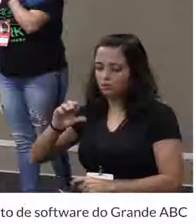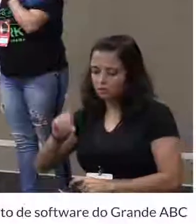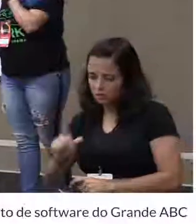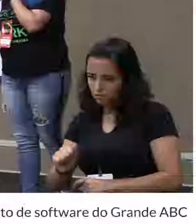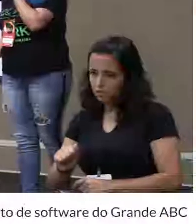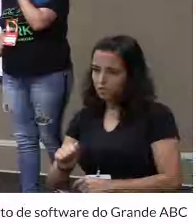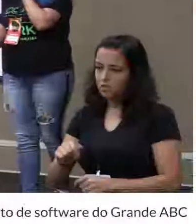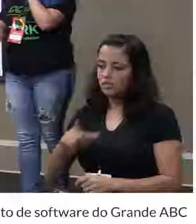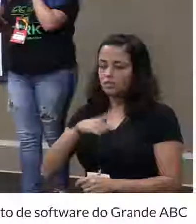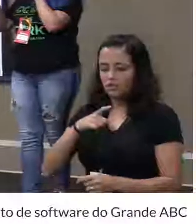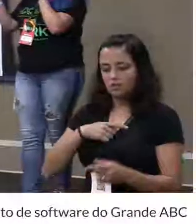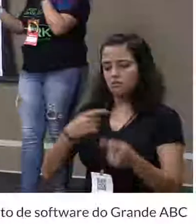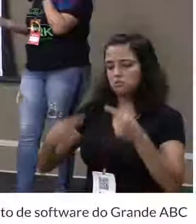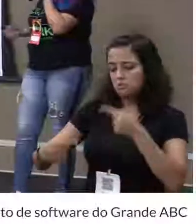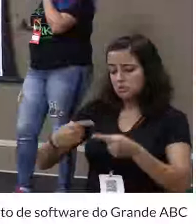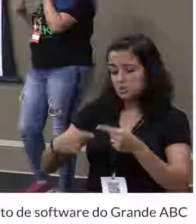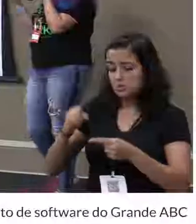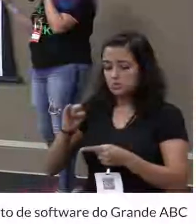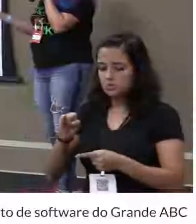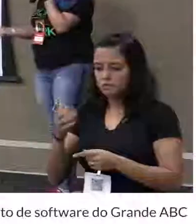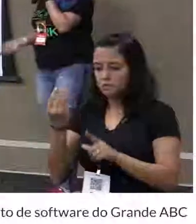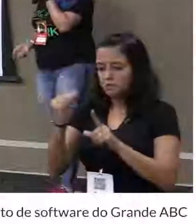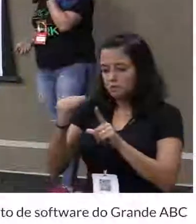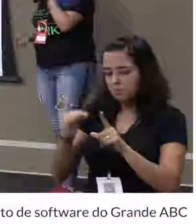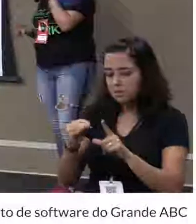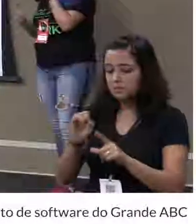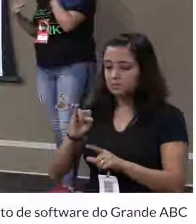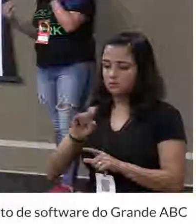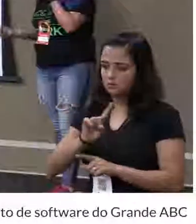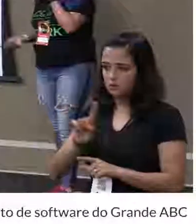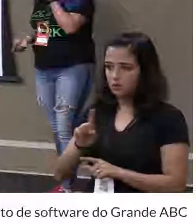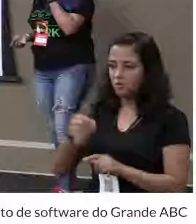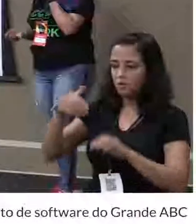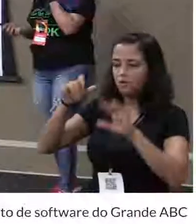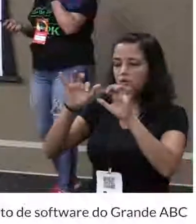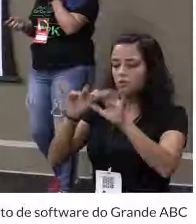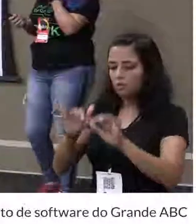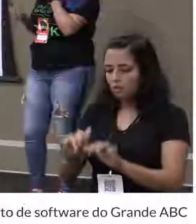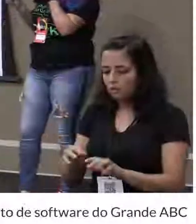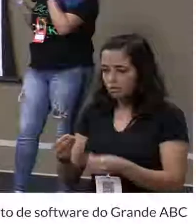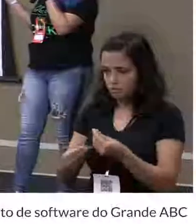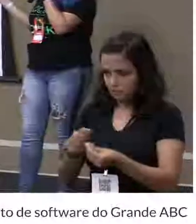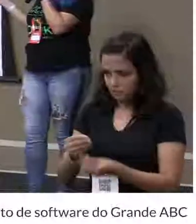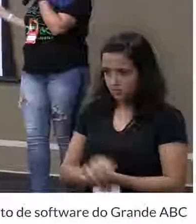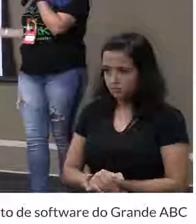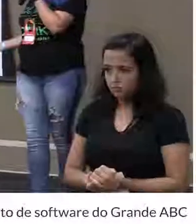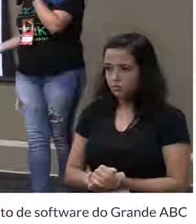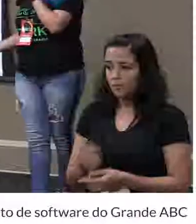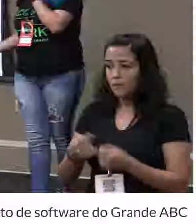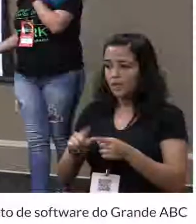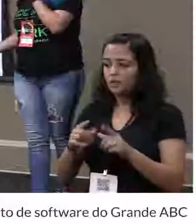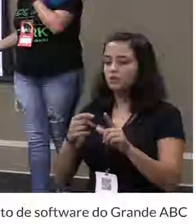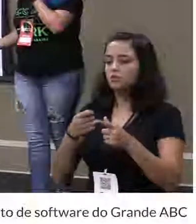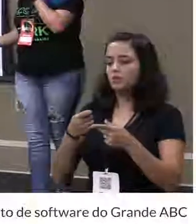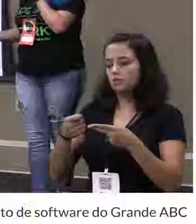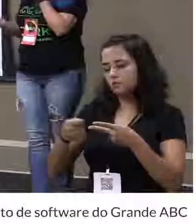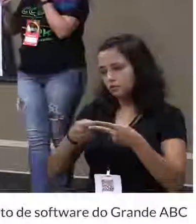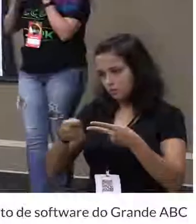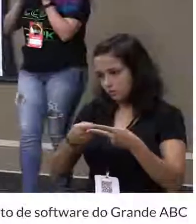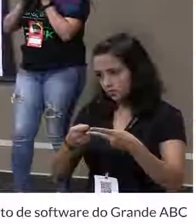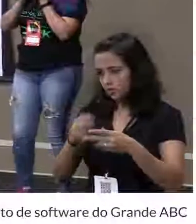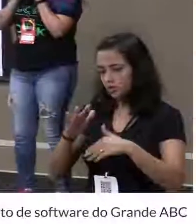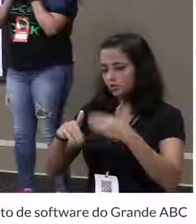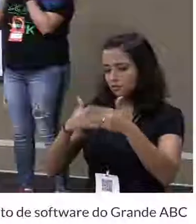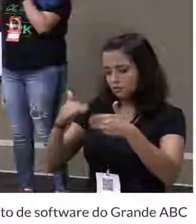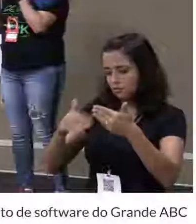Isso ainda está em discussão, se vai ser implementado, como que vai ser implementado no core do JavaScript. Mas é assim que funciona no JavaScript. O